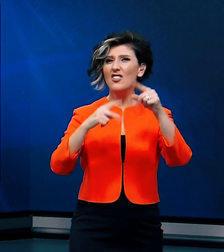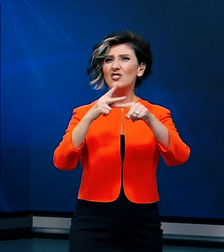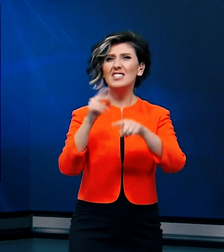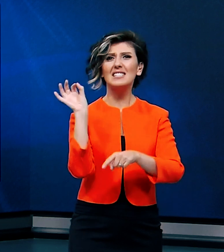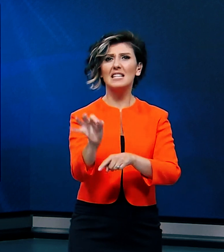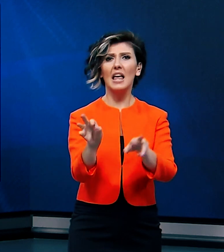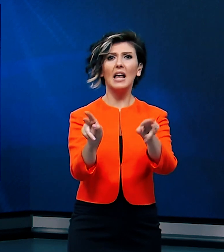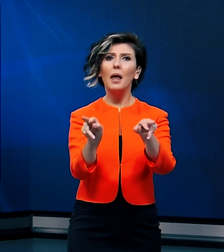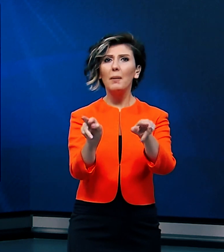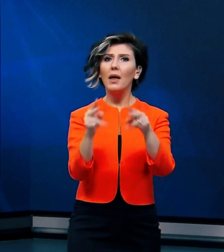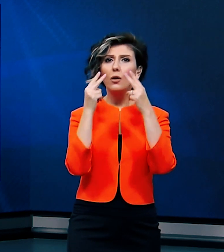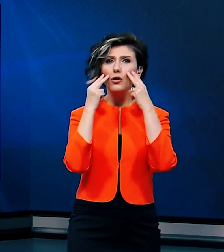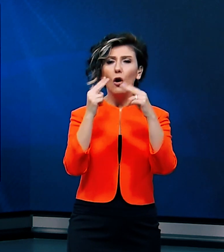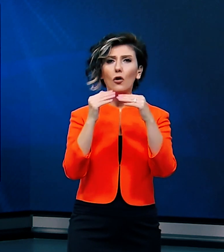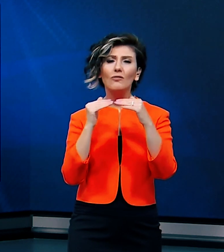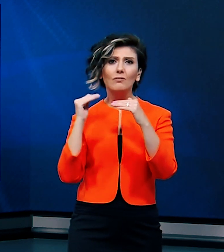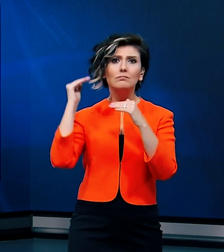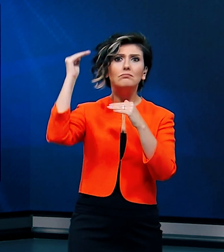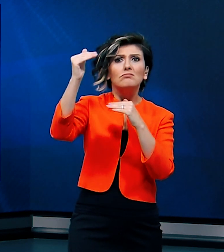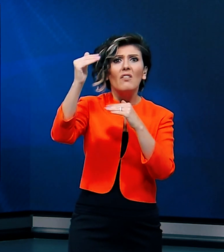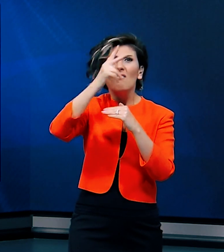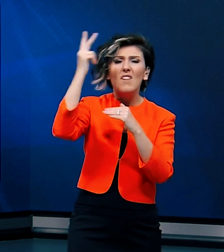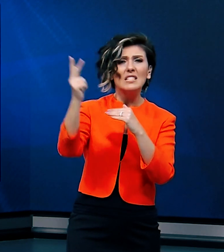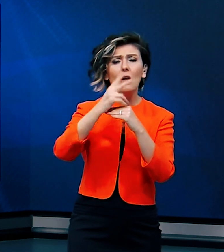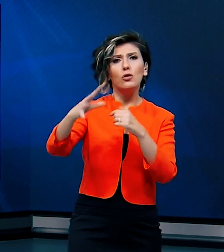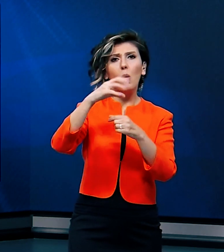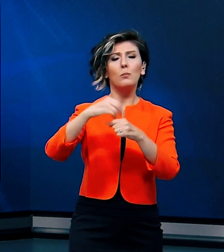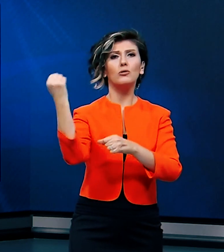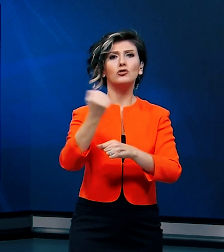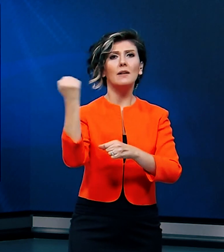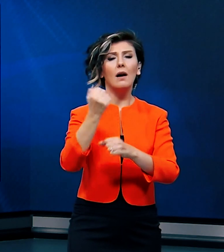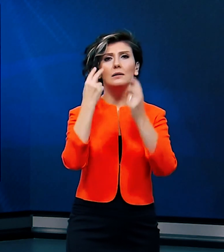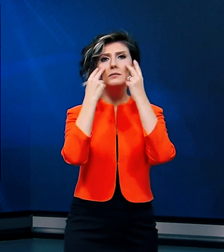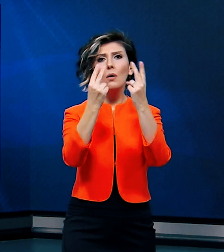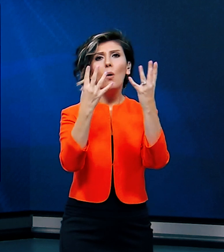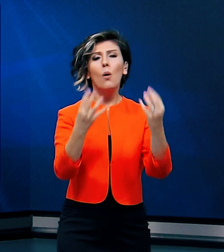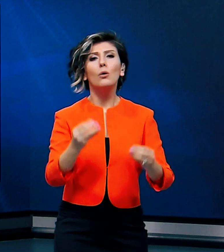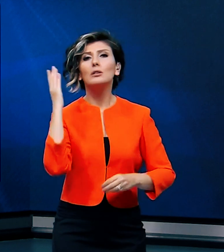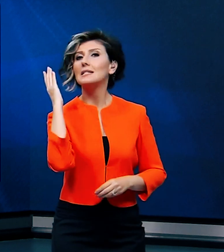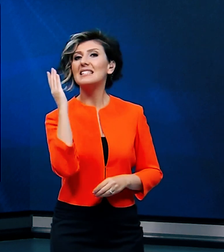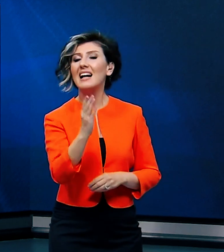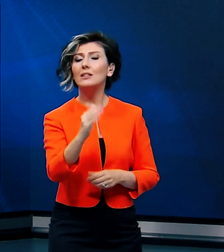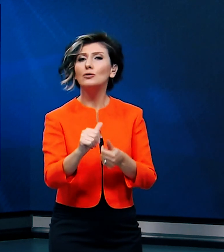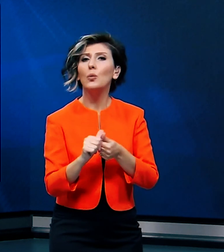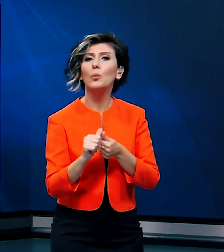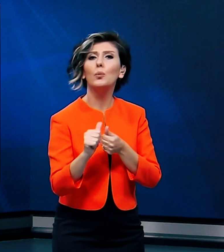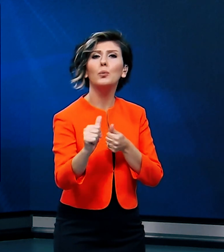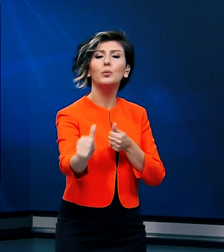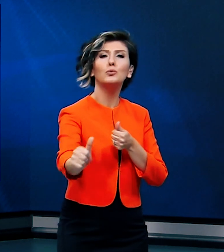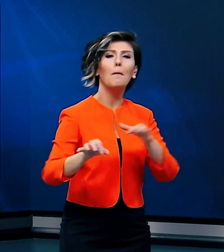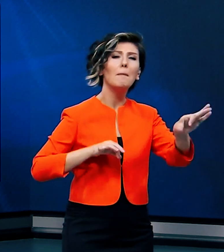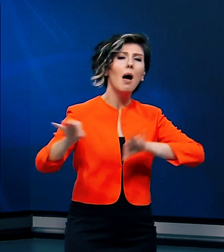çizgisini geçerek toplu katliam boyutuna ulaşmıştır. Saldırının uzun bir